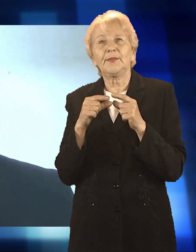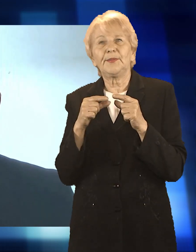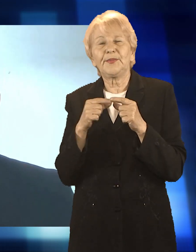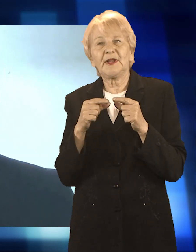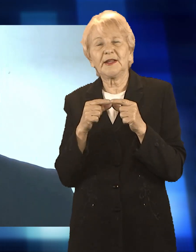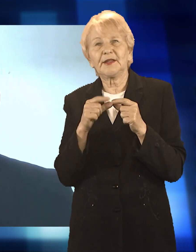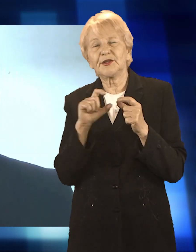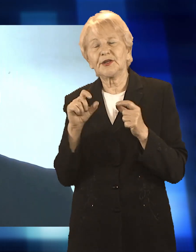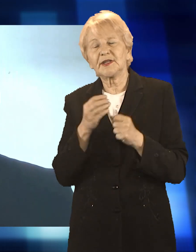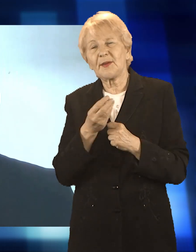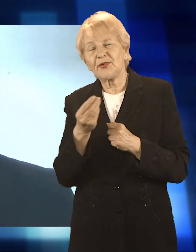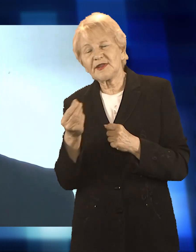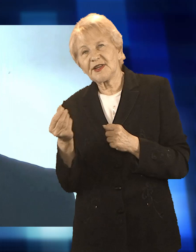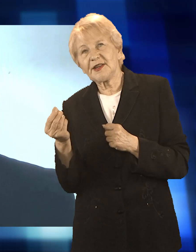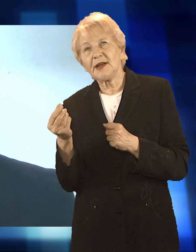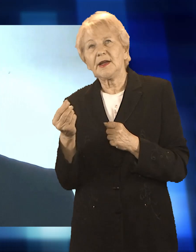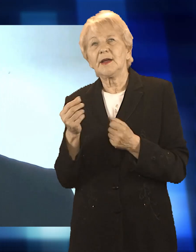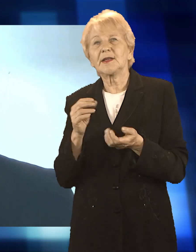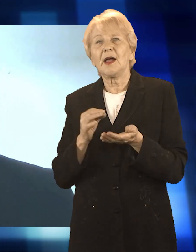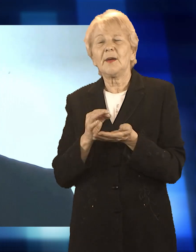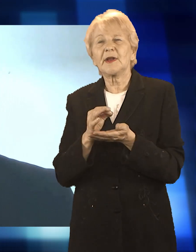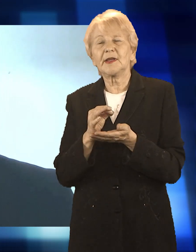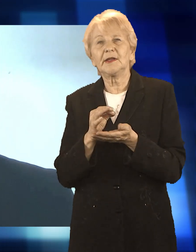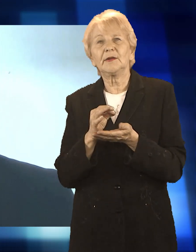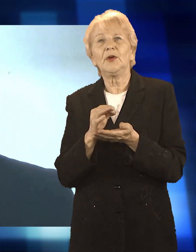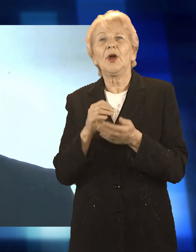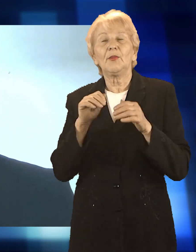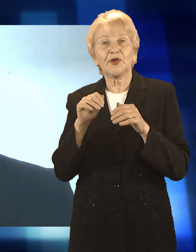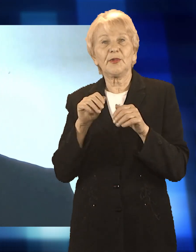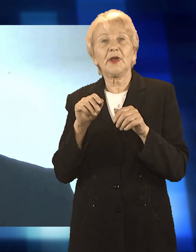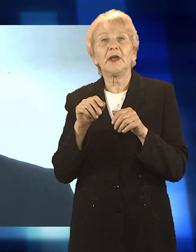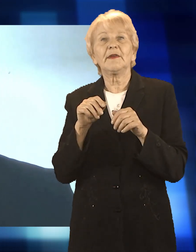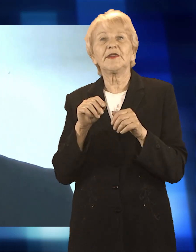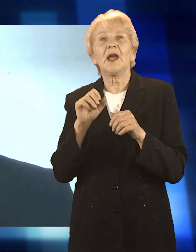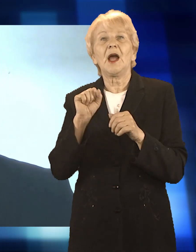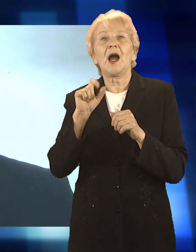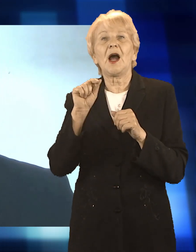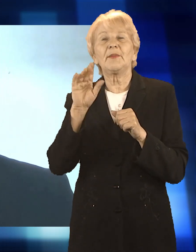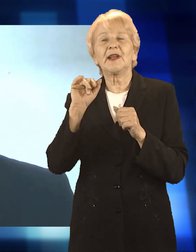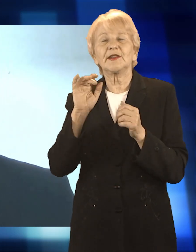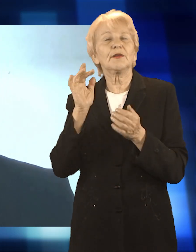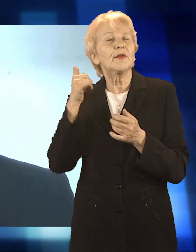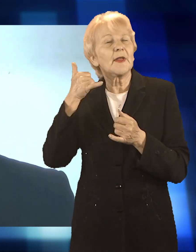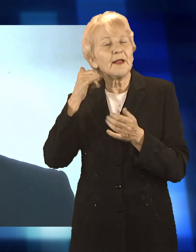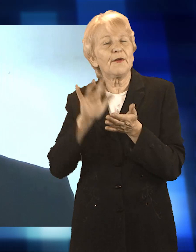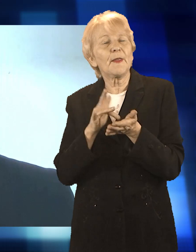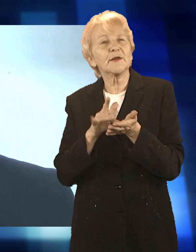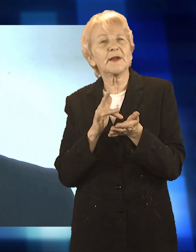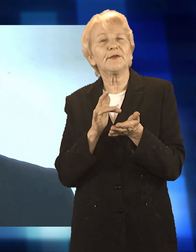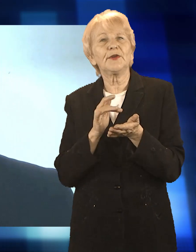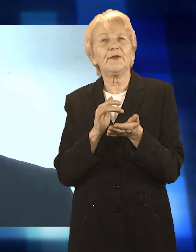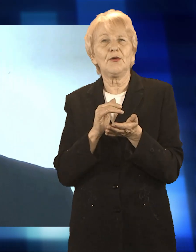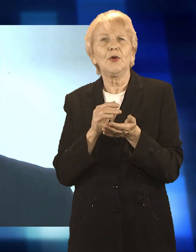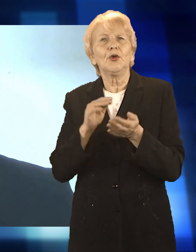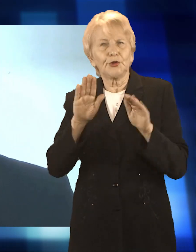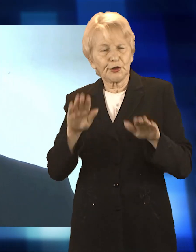zapanować nad pojazdami, które parkują w centrum. Wydaje nam się, że nowości, które się